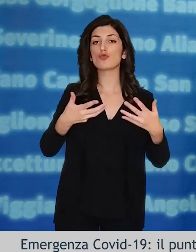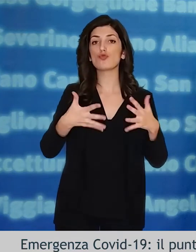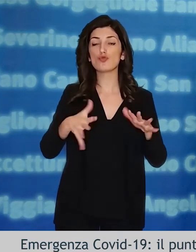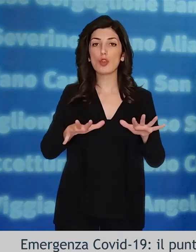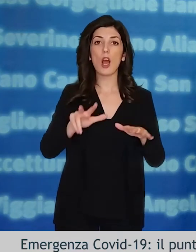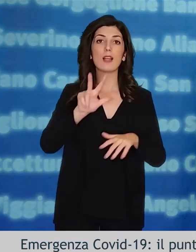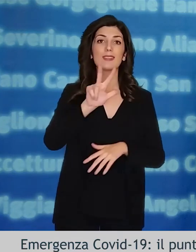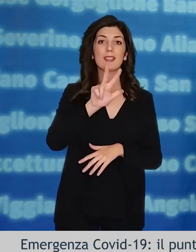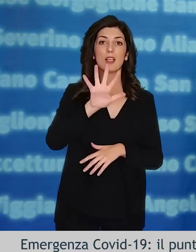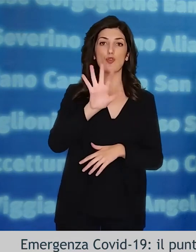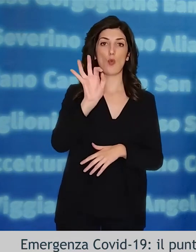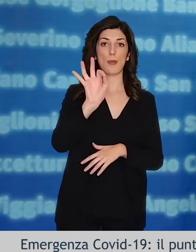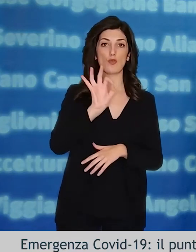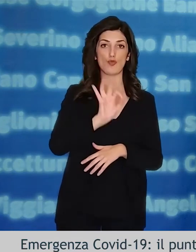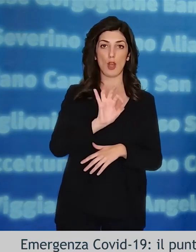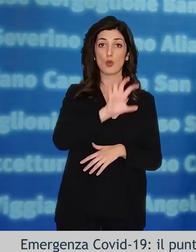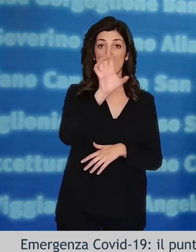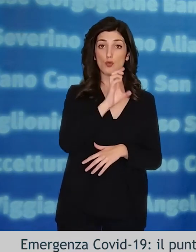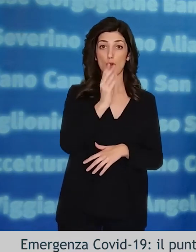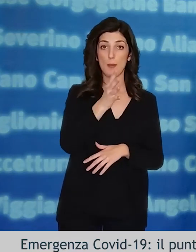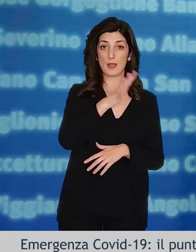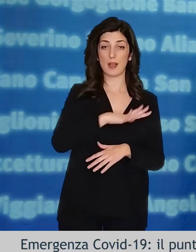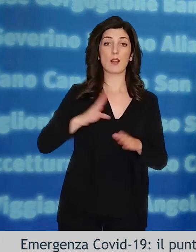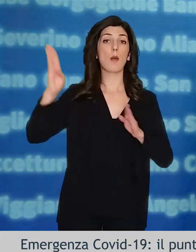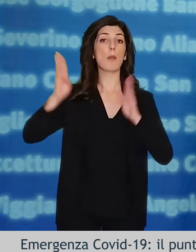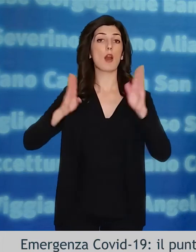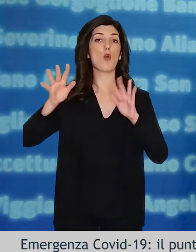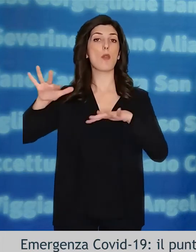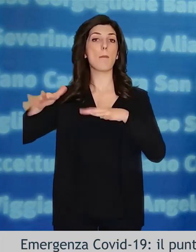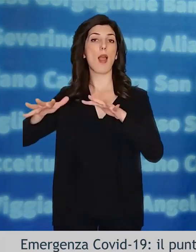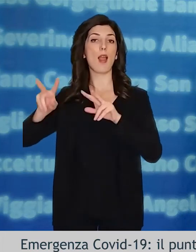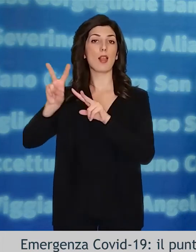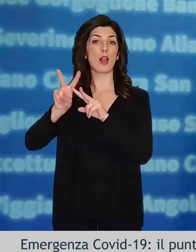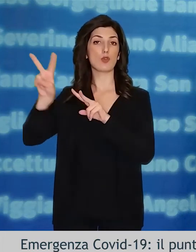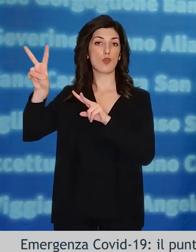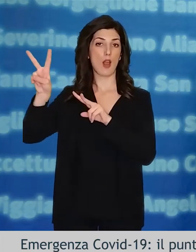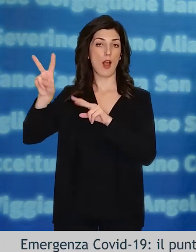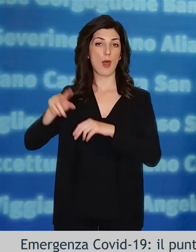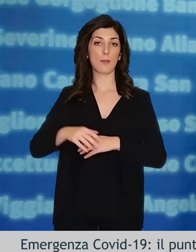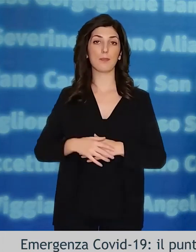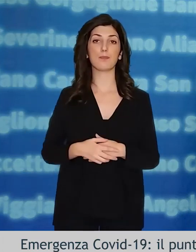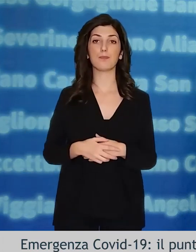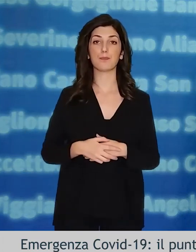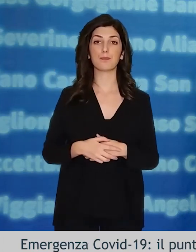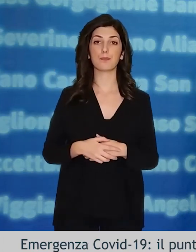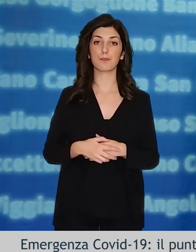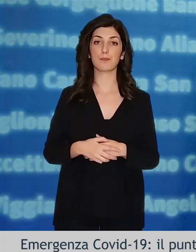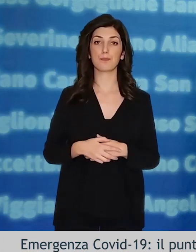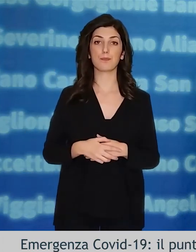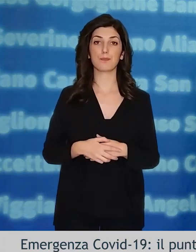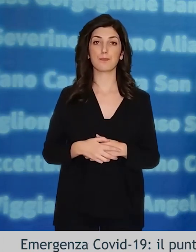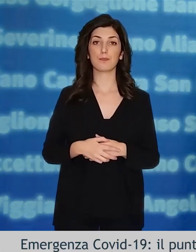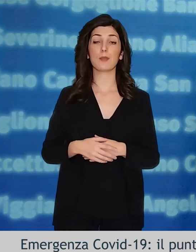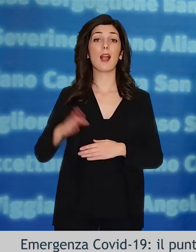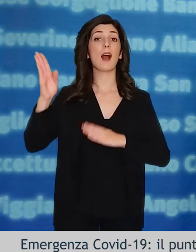riferimento aumenta circa il 35% per la regione rispetto alla media nazionale. Per